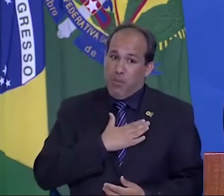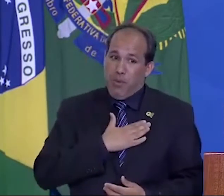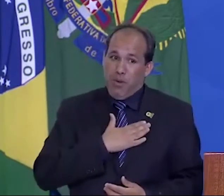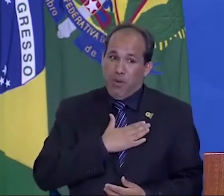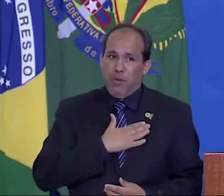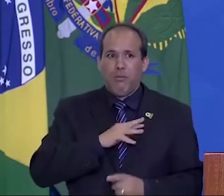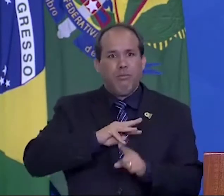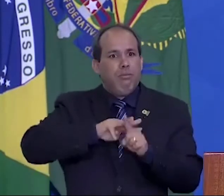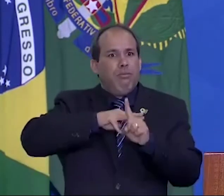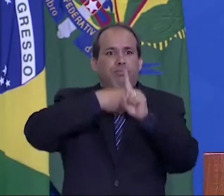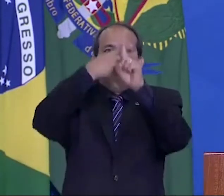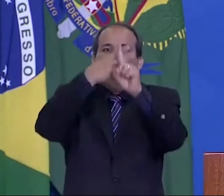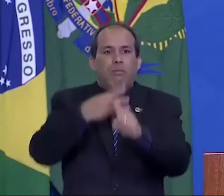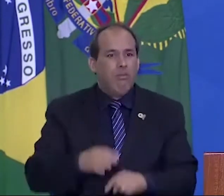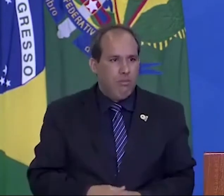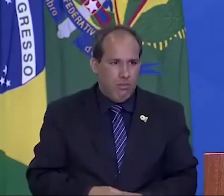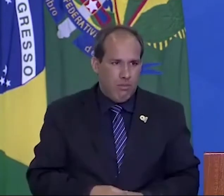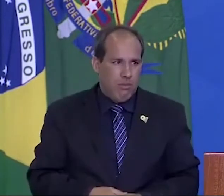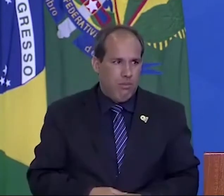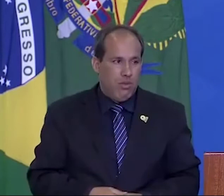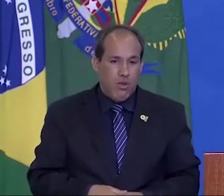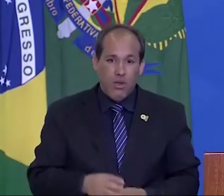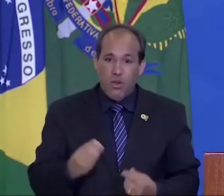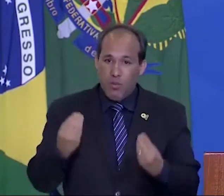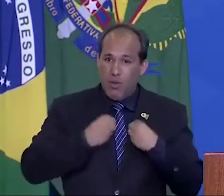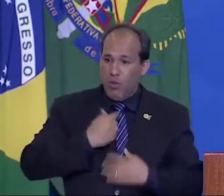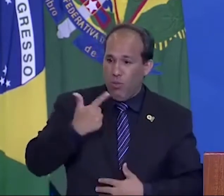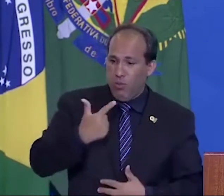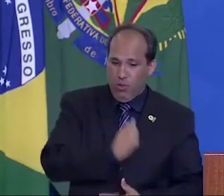o triplo. A lei da segunda vida,